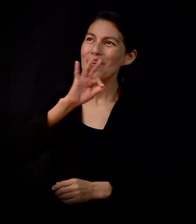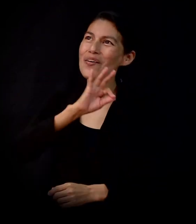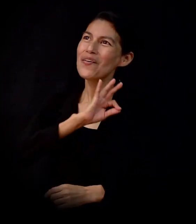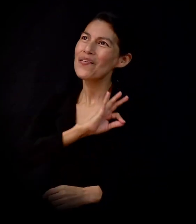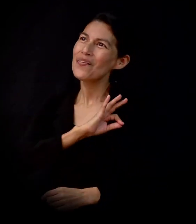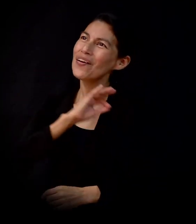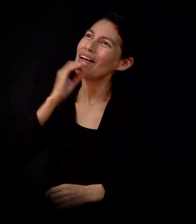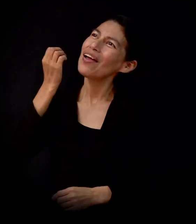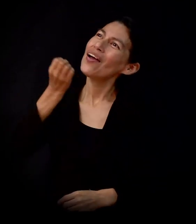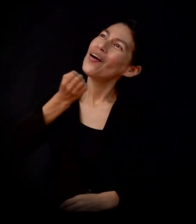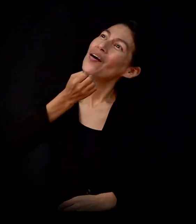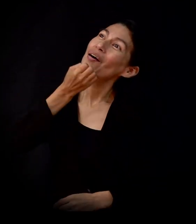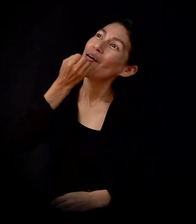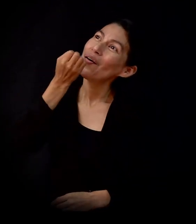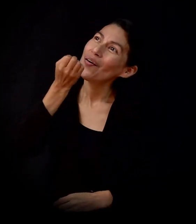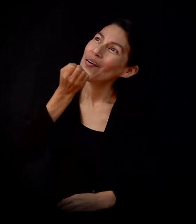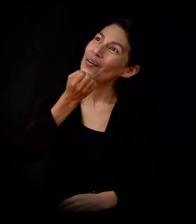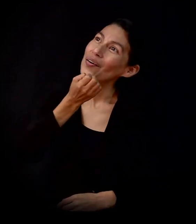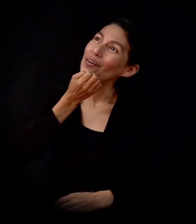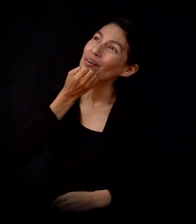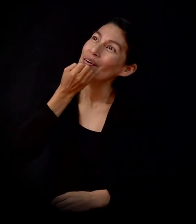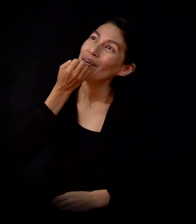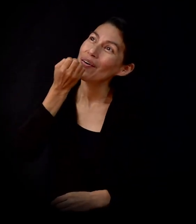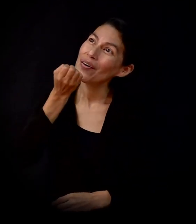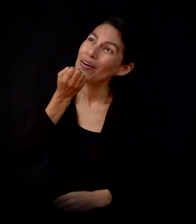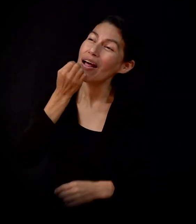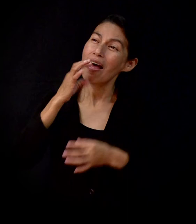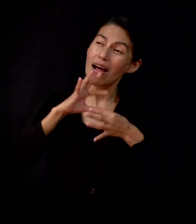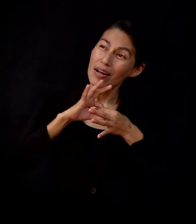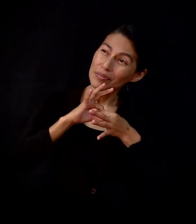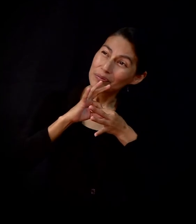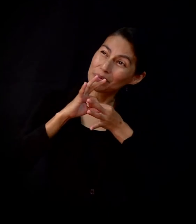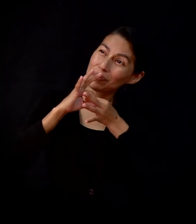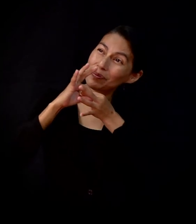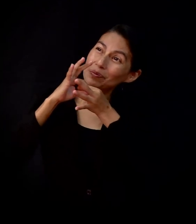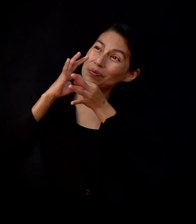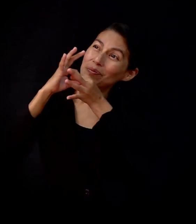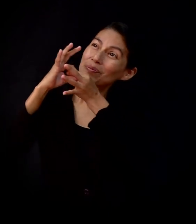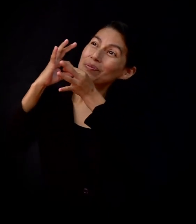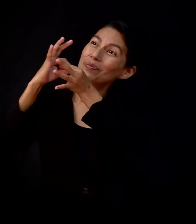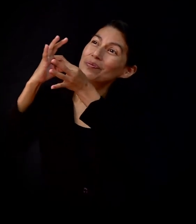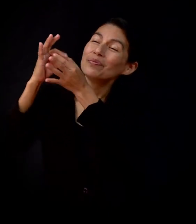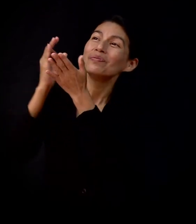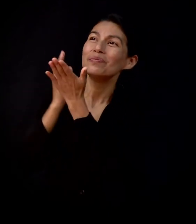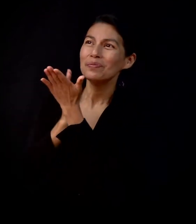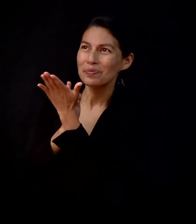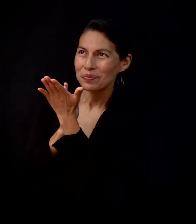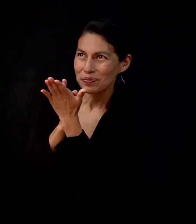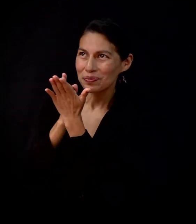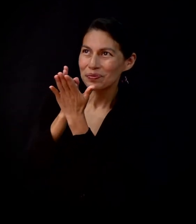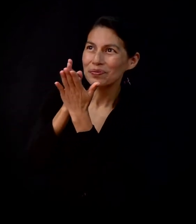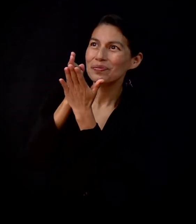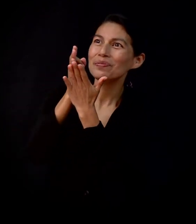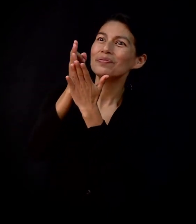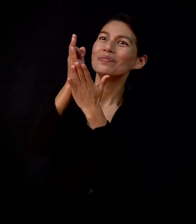y permanece en Él